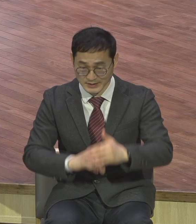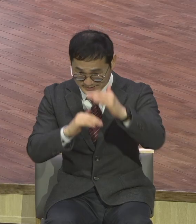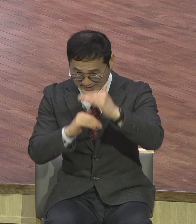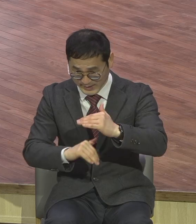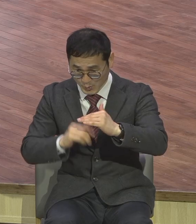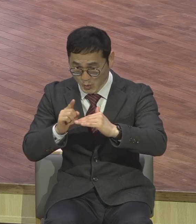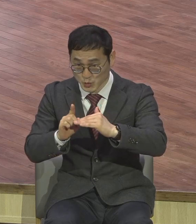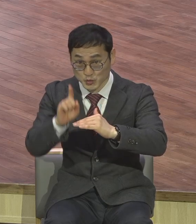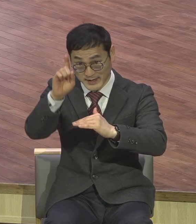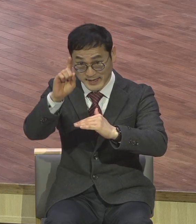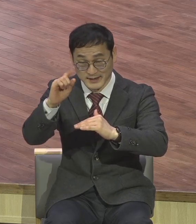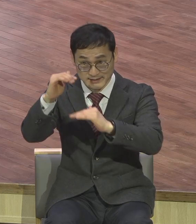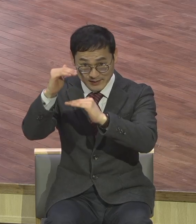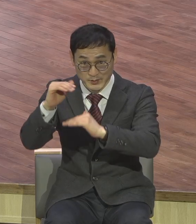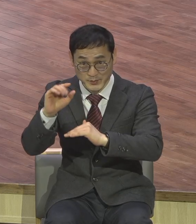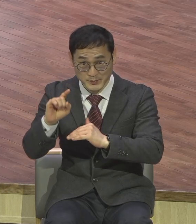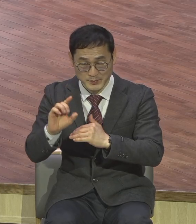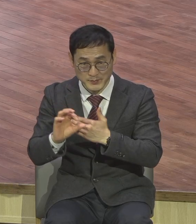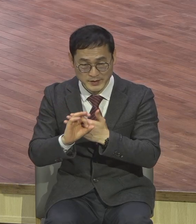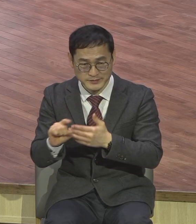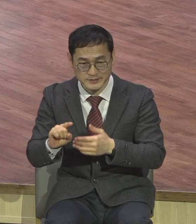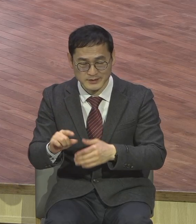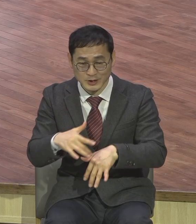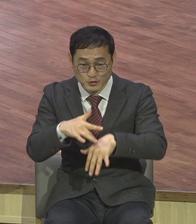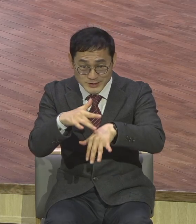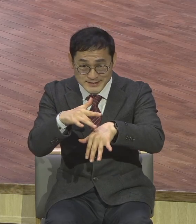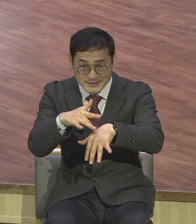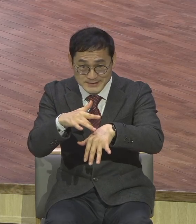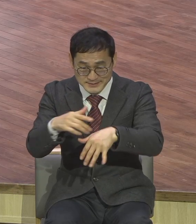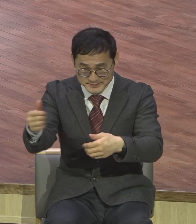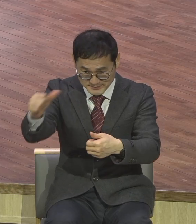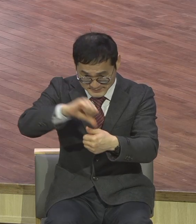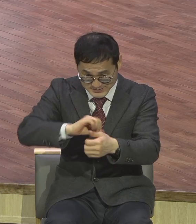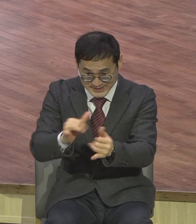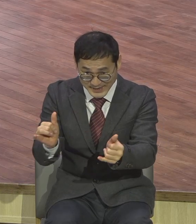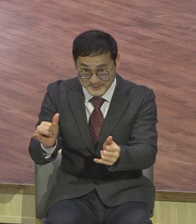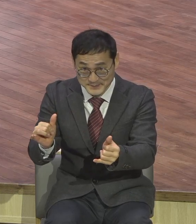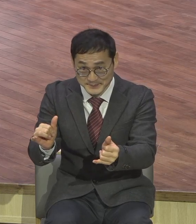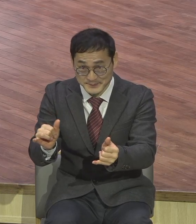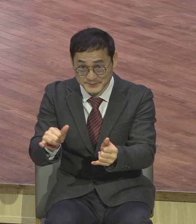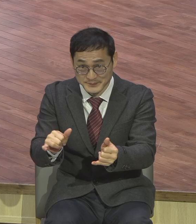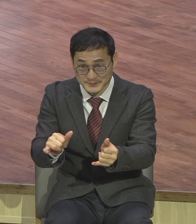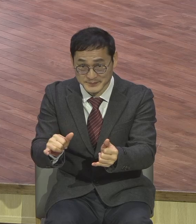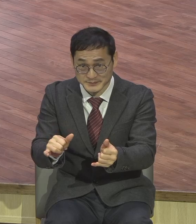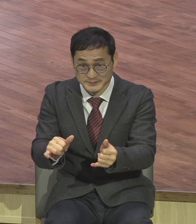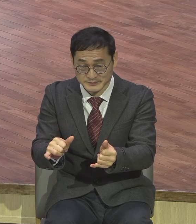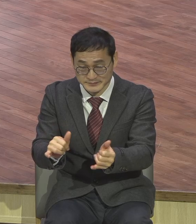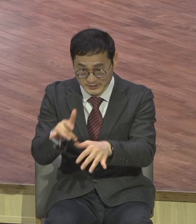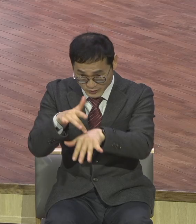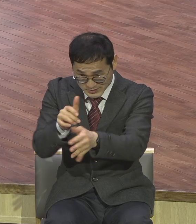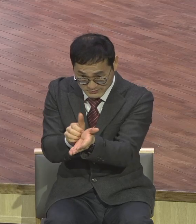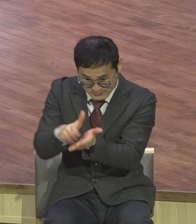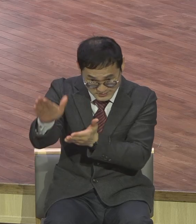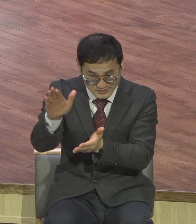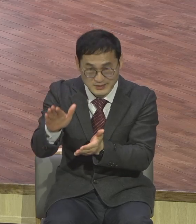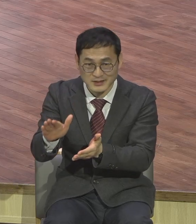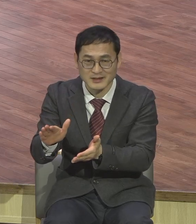귀신 돌린 자를 치유해 주시는 이적을 행하는 그런 장면이 있어요 많은 사람들이